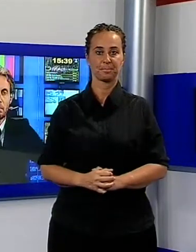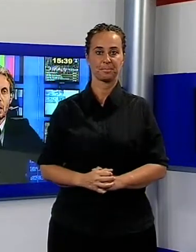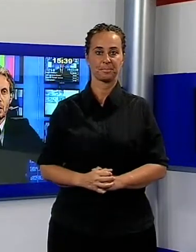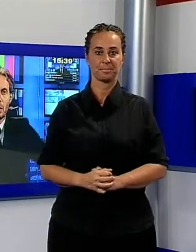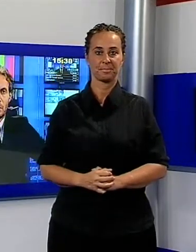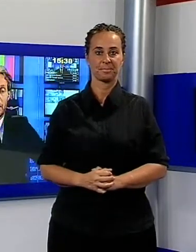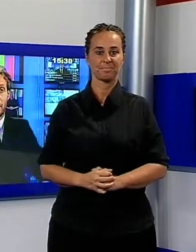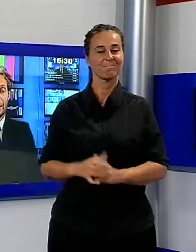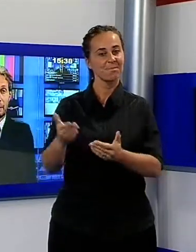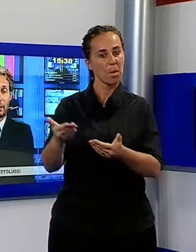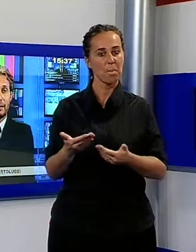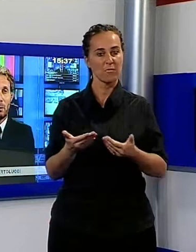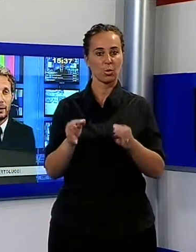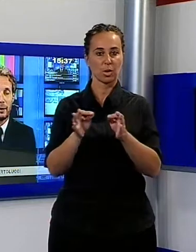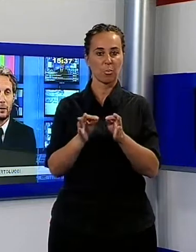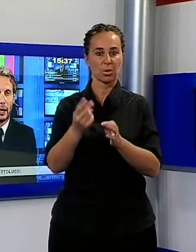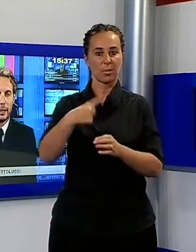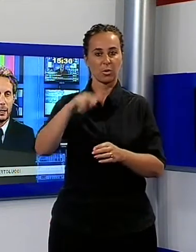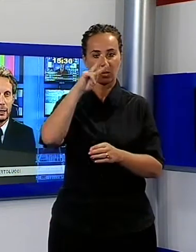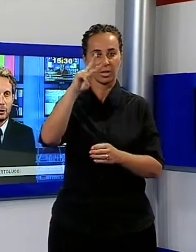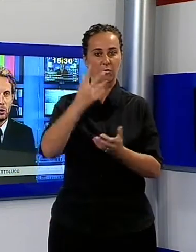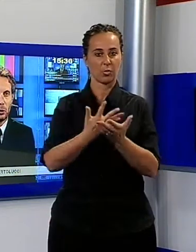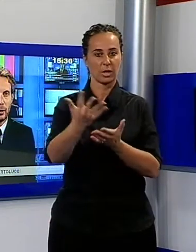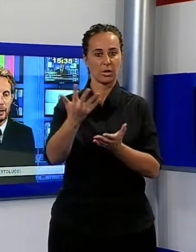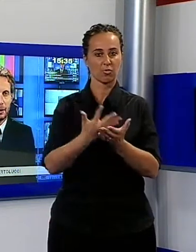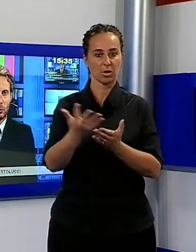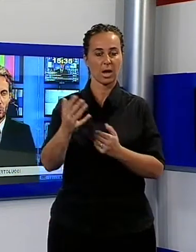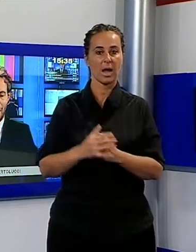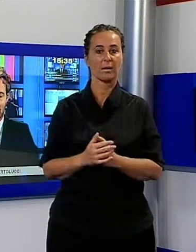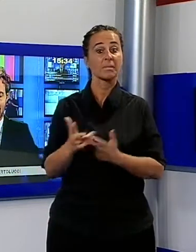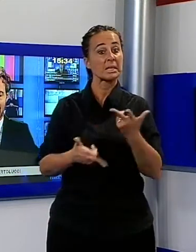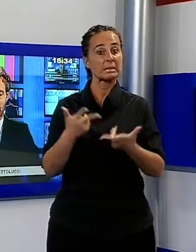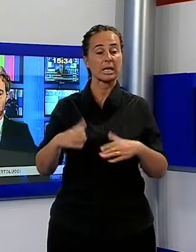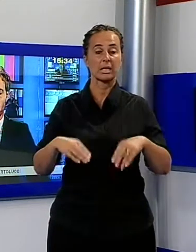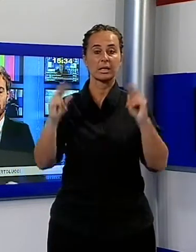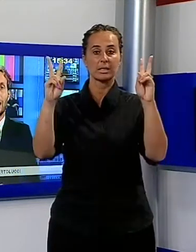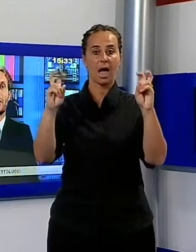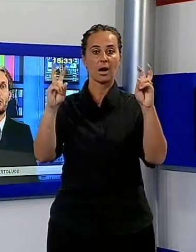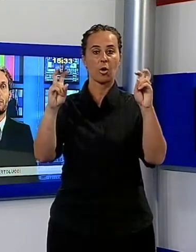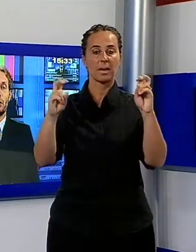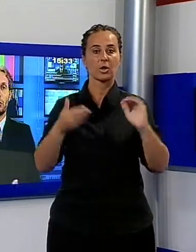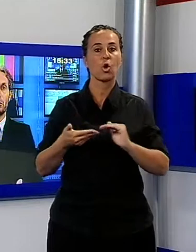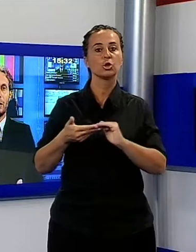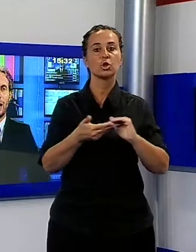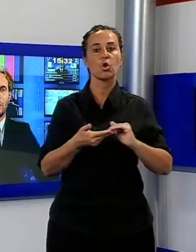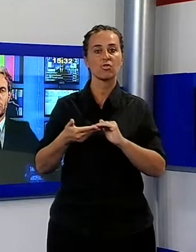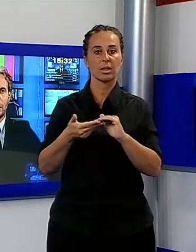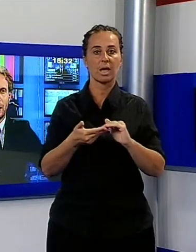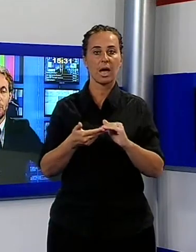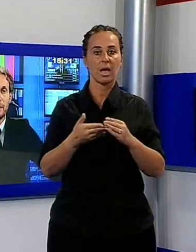Ben trovati per questa nuova edizione del TG Noi, l'apertura dedicata al futuro della Viareggio Porto, la società pubblica